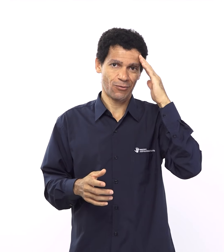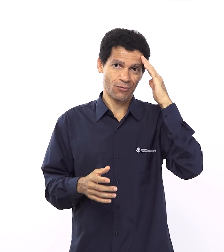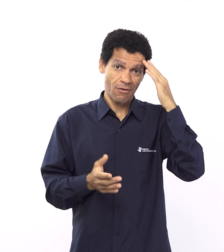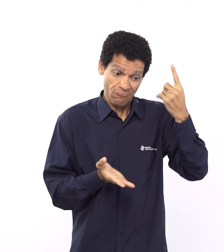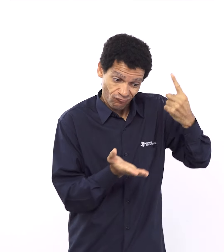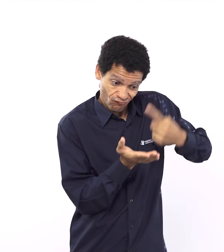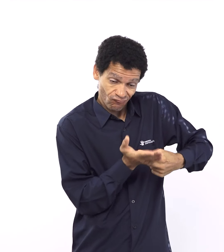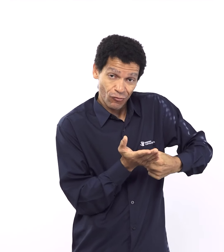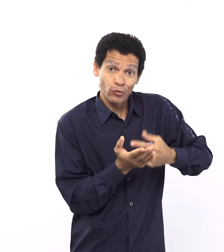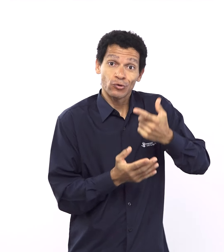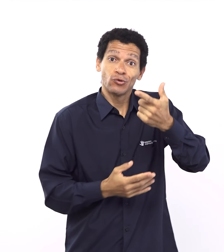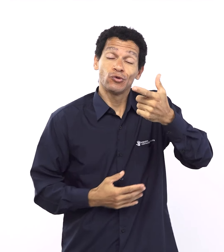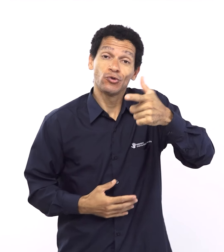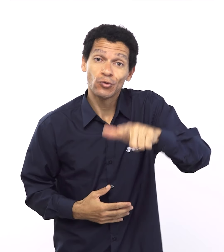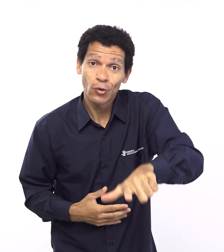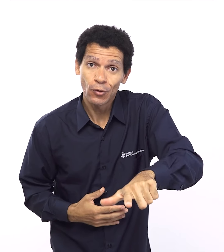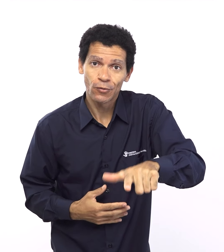como como todo como coletivo